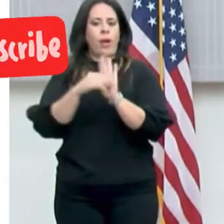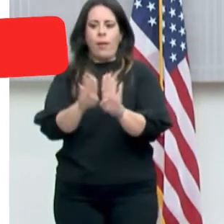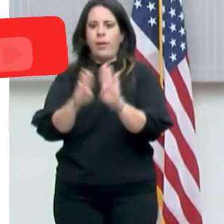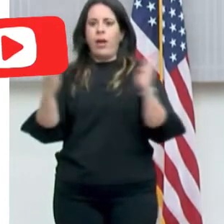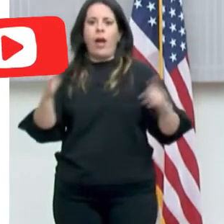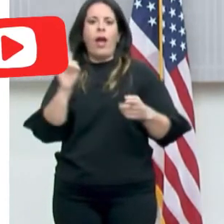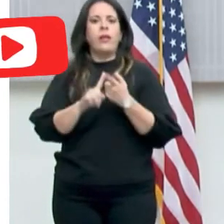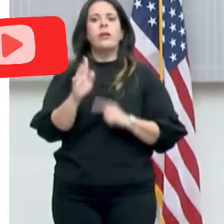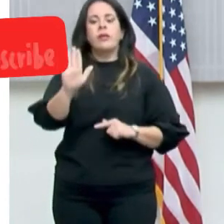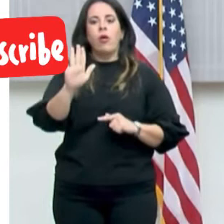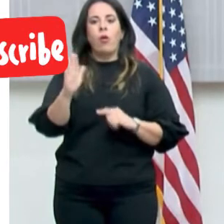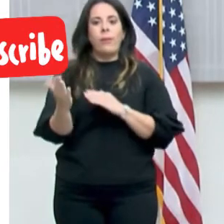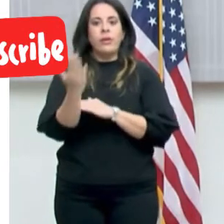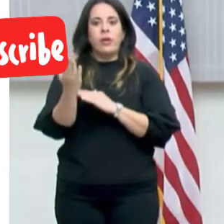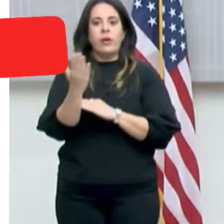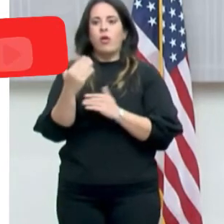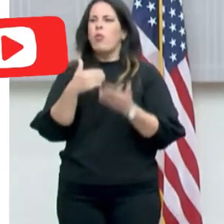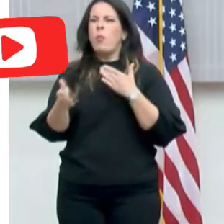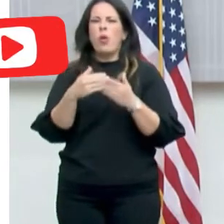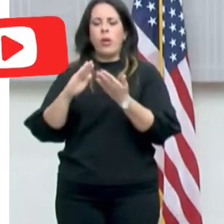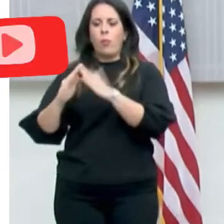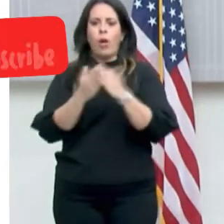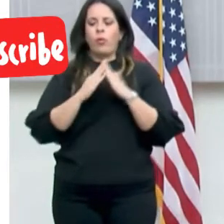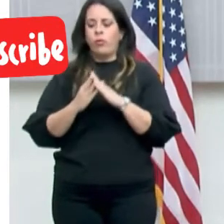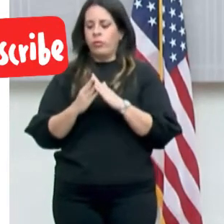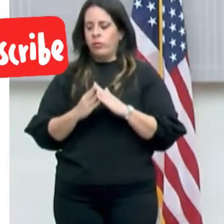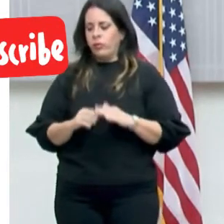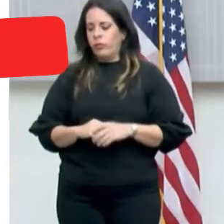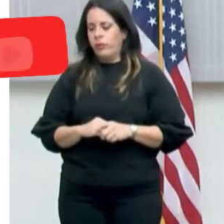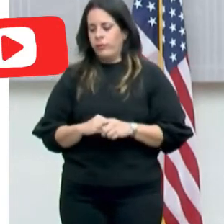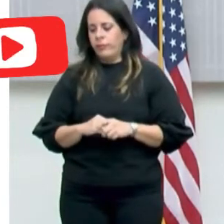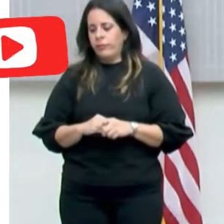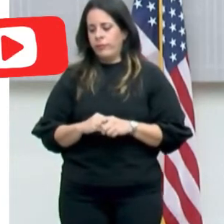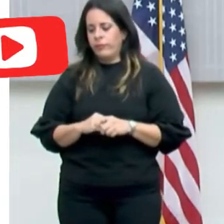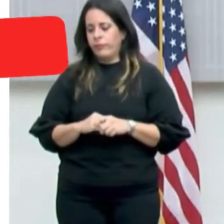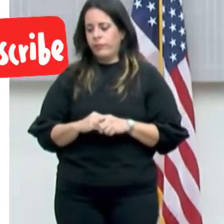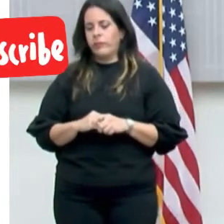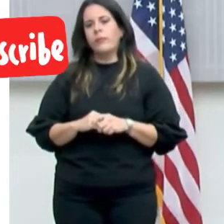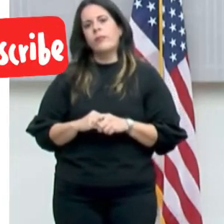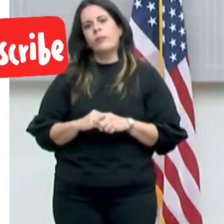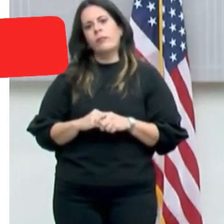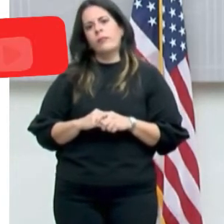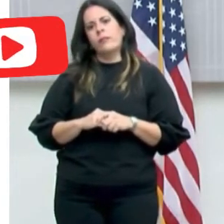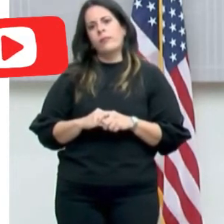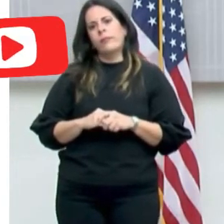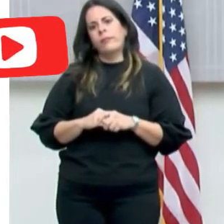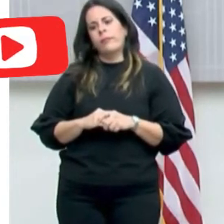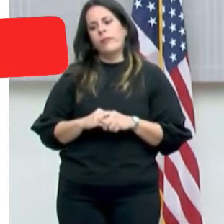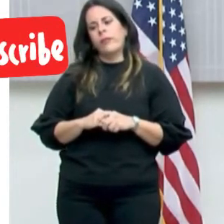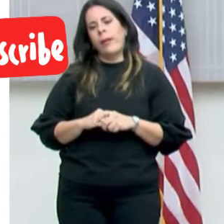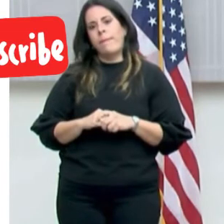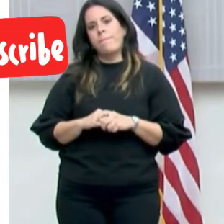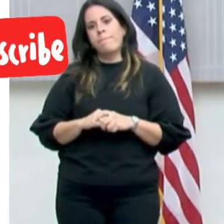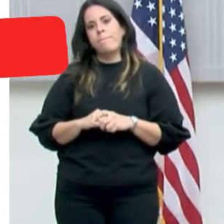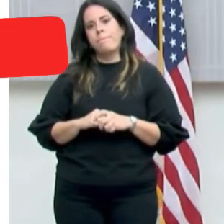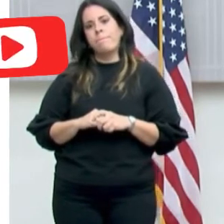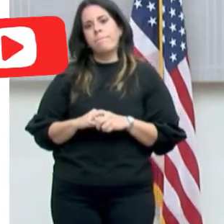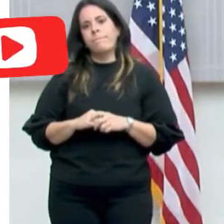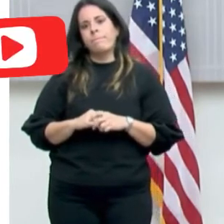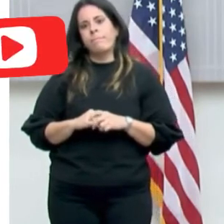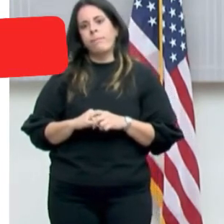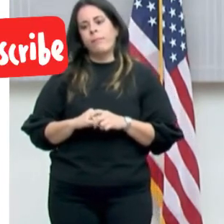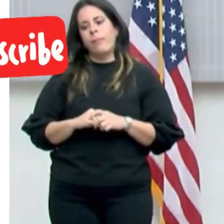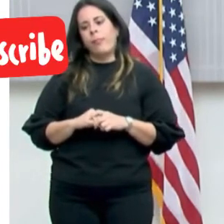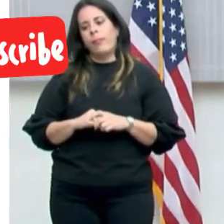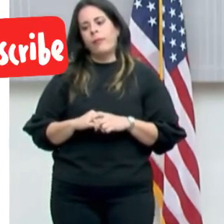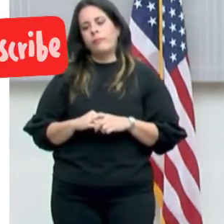mañana, no importa el pueblo en el que estén ubicados. No, esta orden va por encima de cualquier otra orden en Puerto Rico a base de los poderes que tiene el